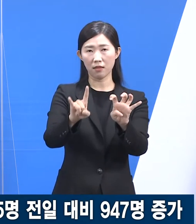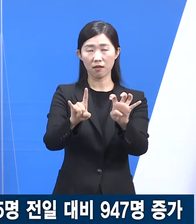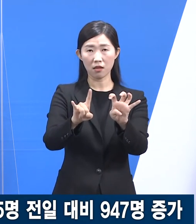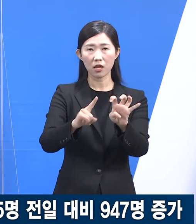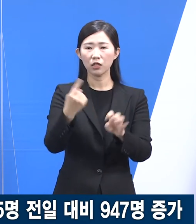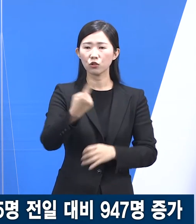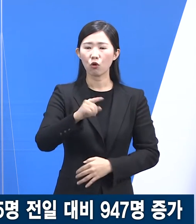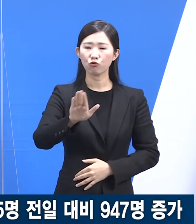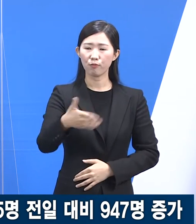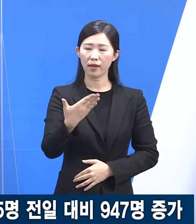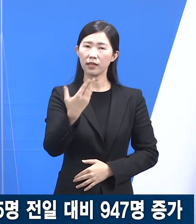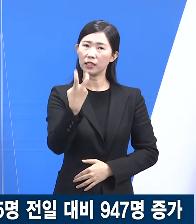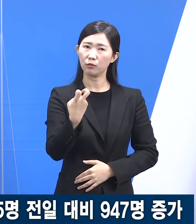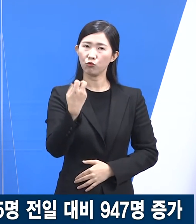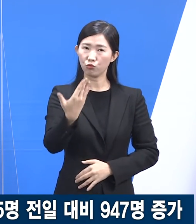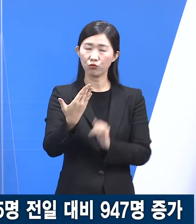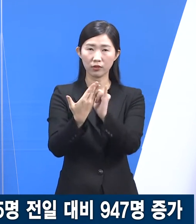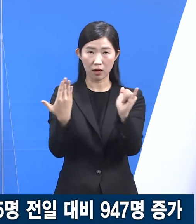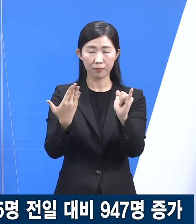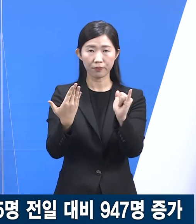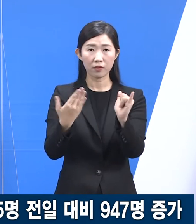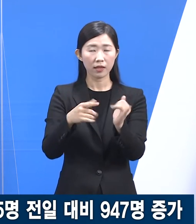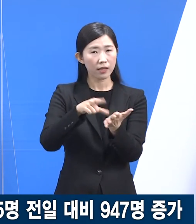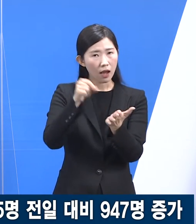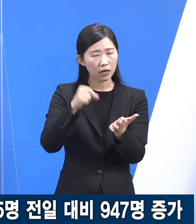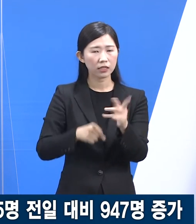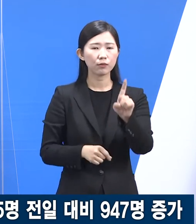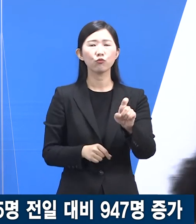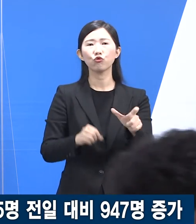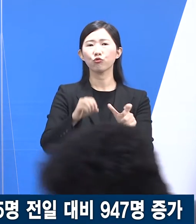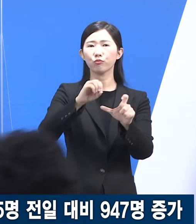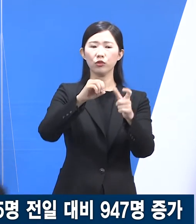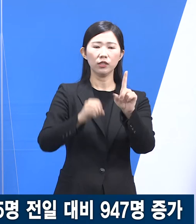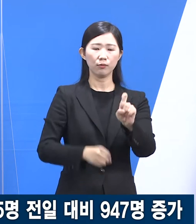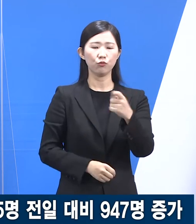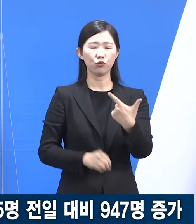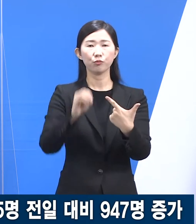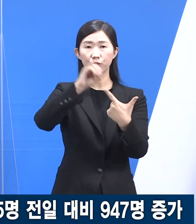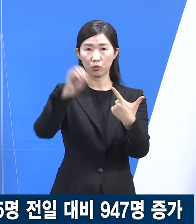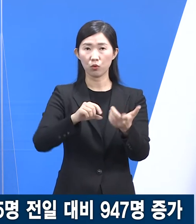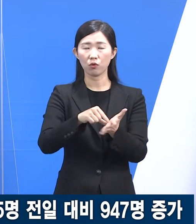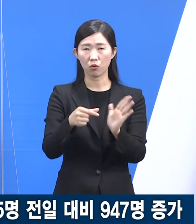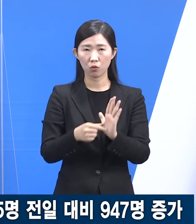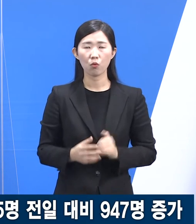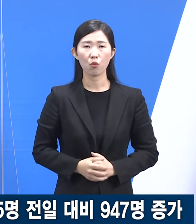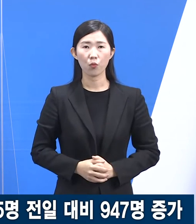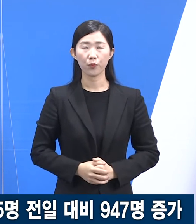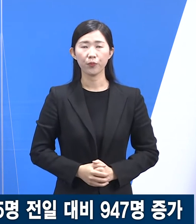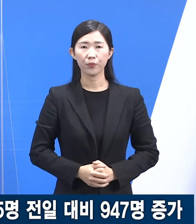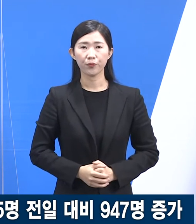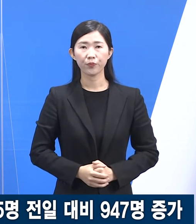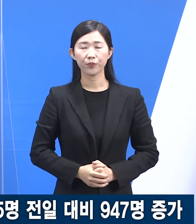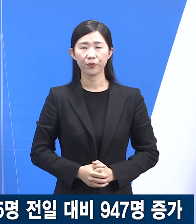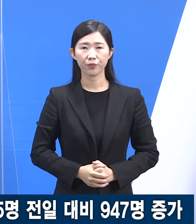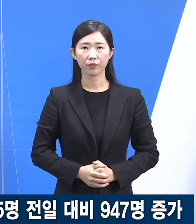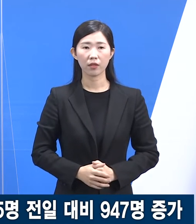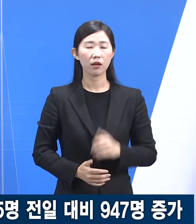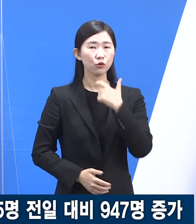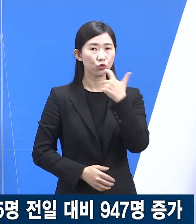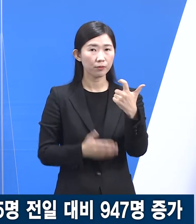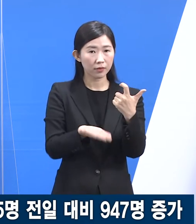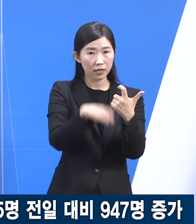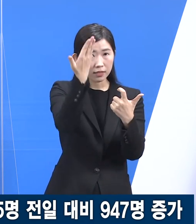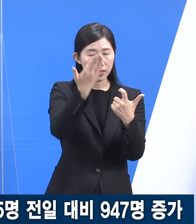발생하여 전체 확진자 중 16%를 차지하고 있습니다. 고위험군인 60세 이상